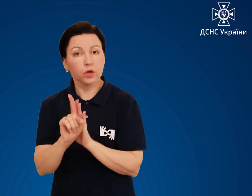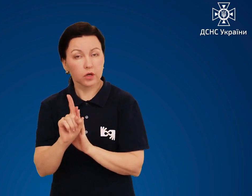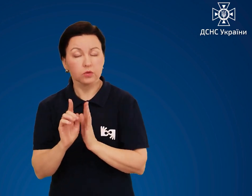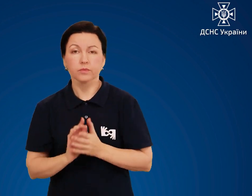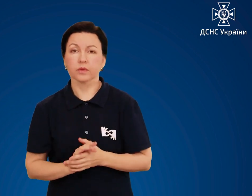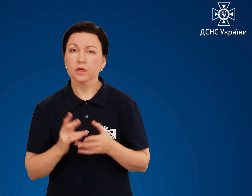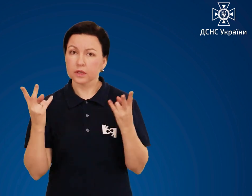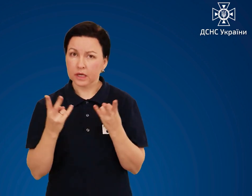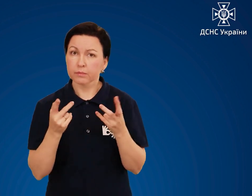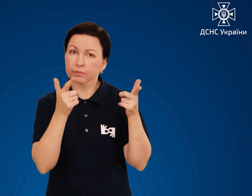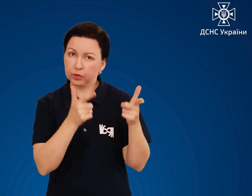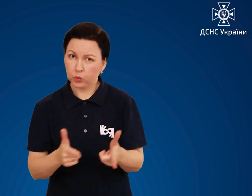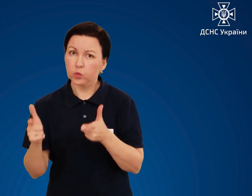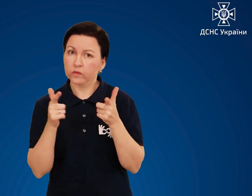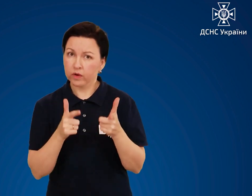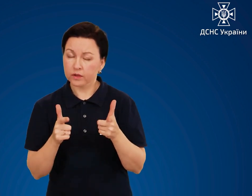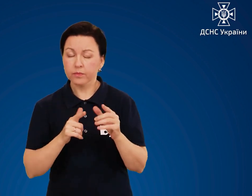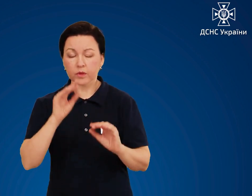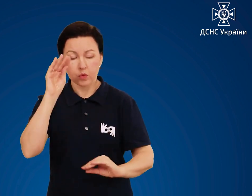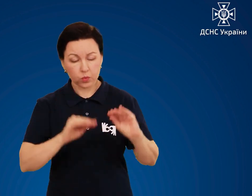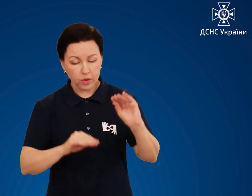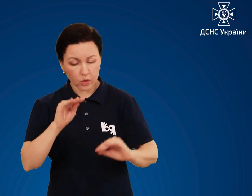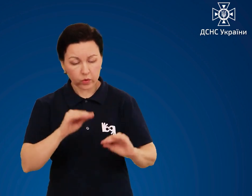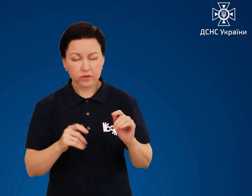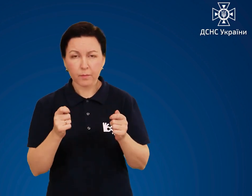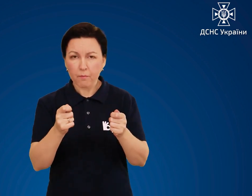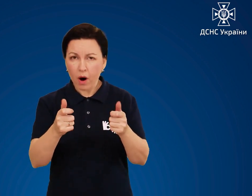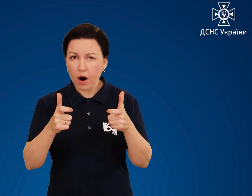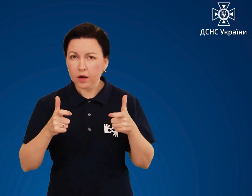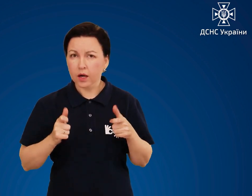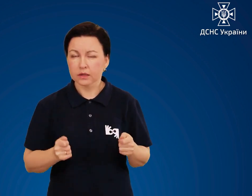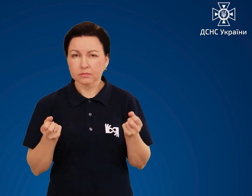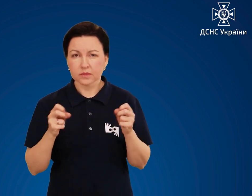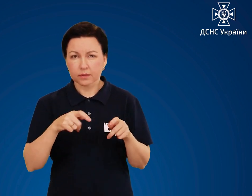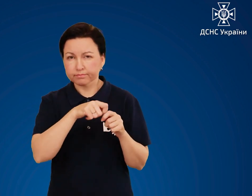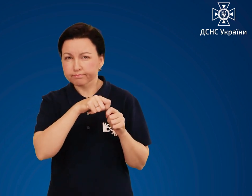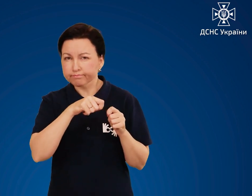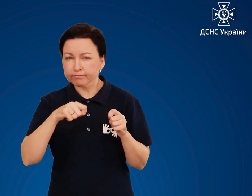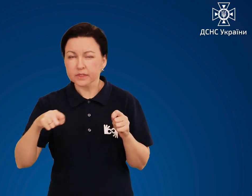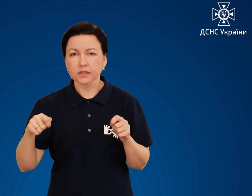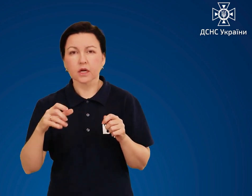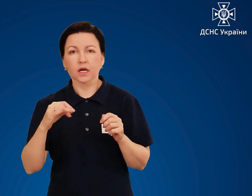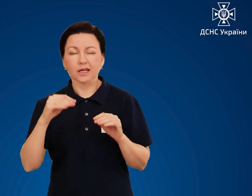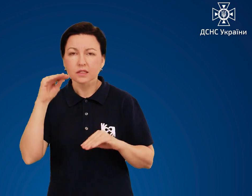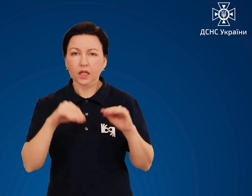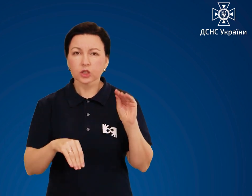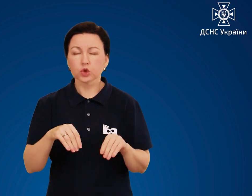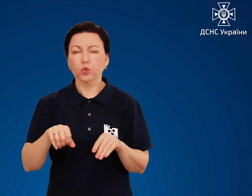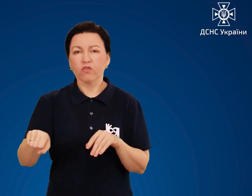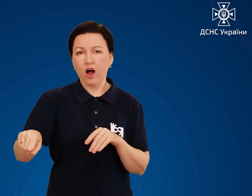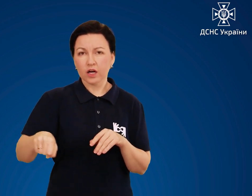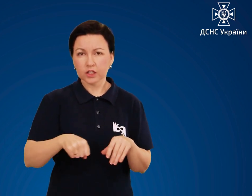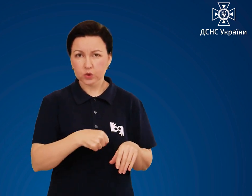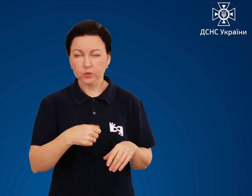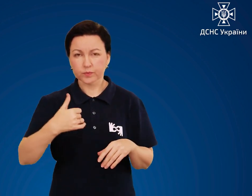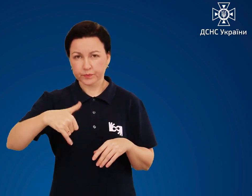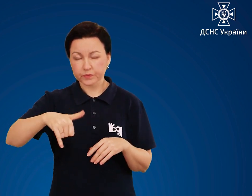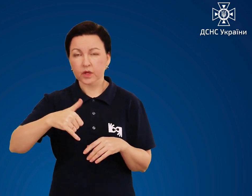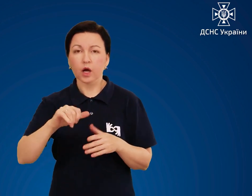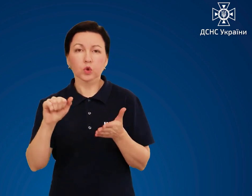Підготуйтеся. Упакуйте у герметичні пакети та складіть у валізу документи, цінності та